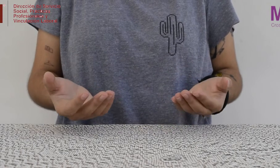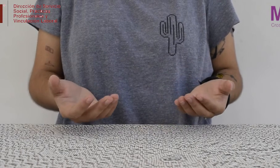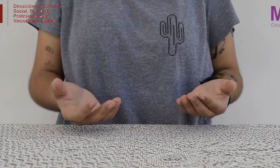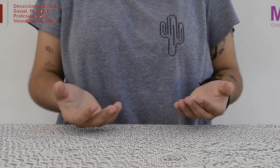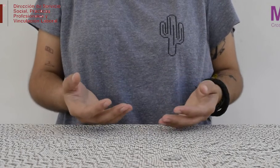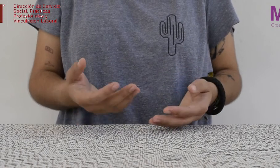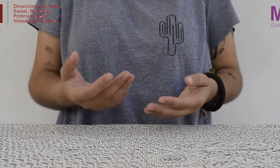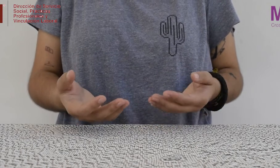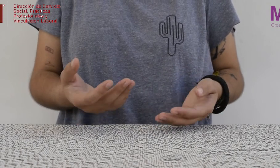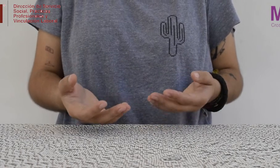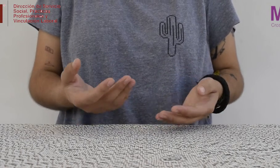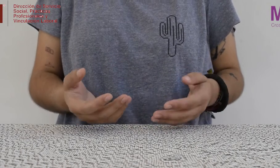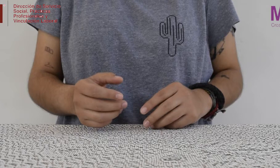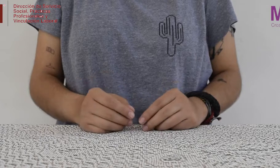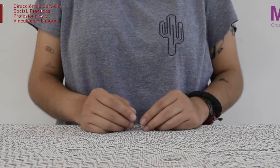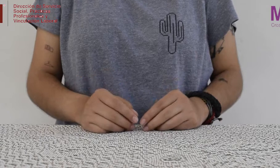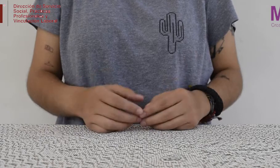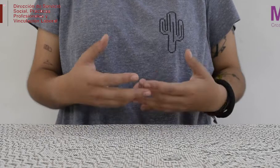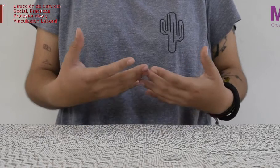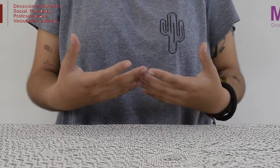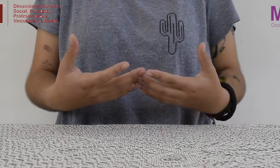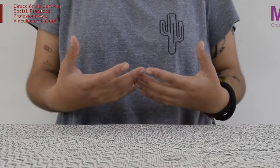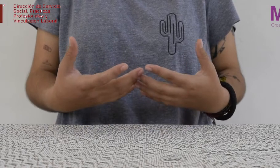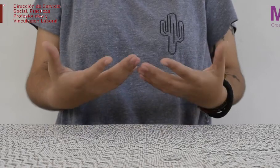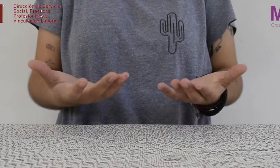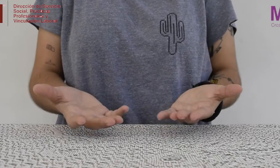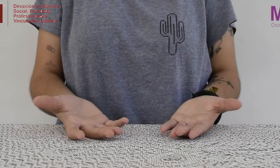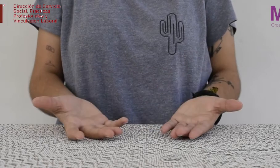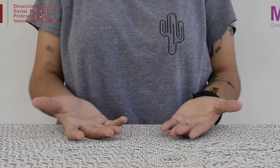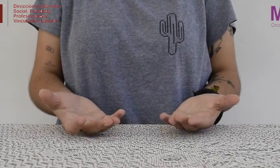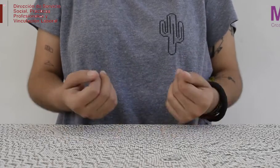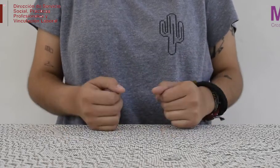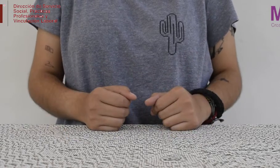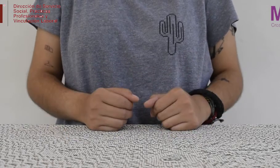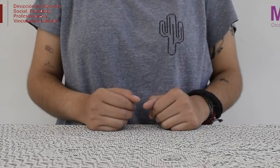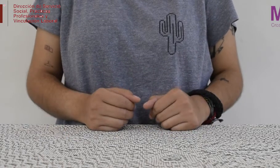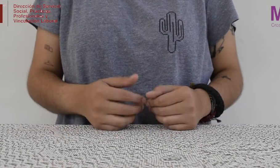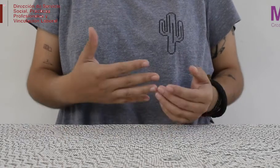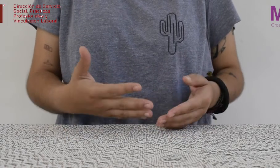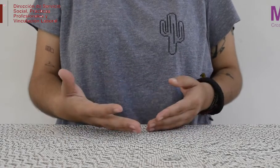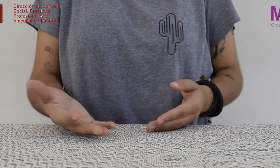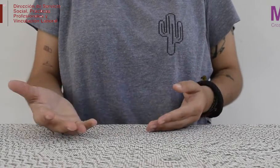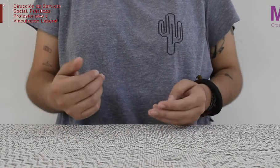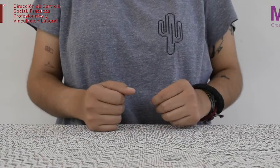su término más amplio, porque las familias buscan un cuerpo al que llorar, y a través de Teresa nos preguntamos,